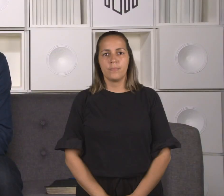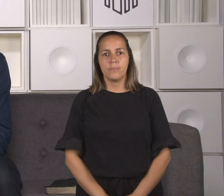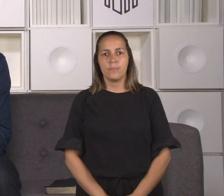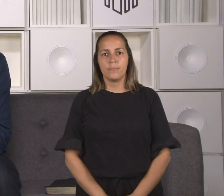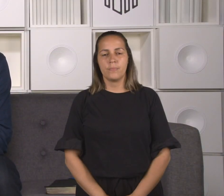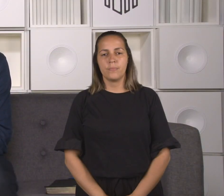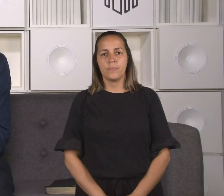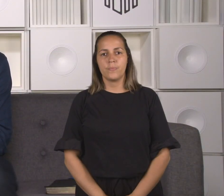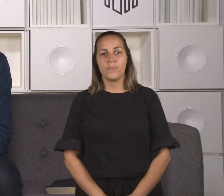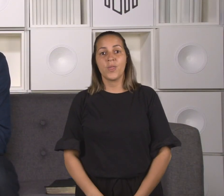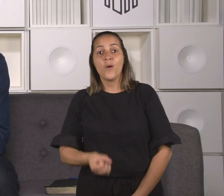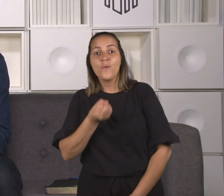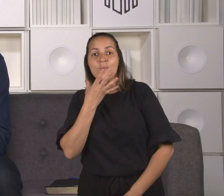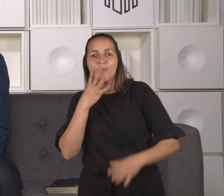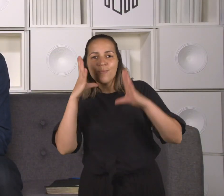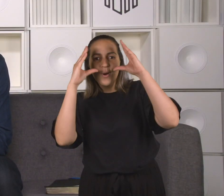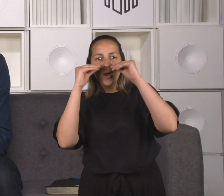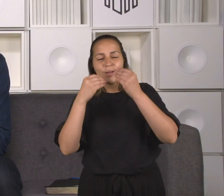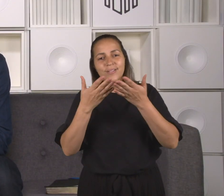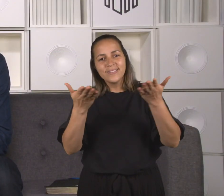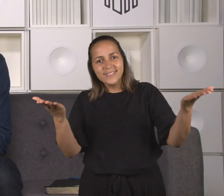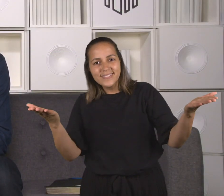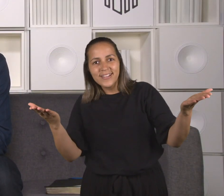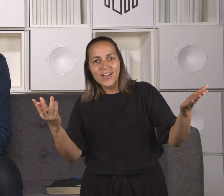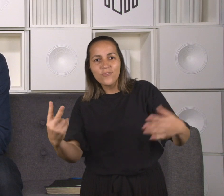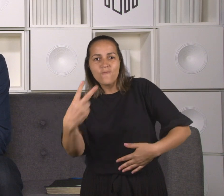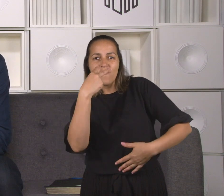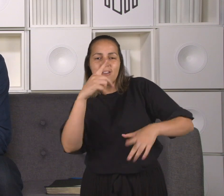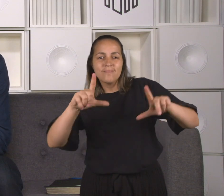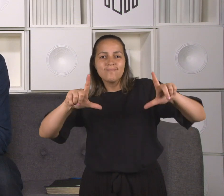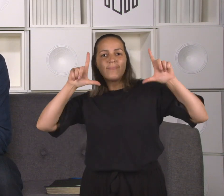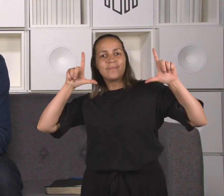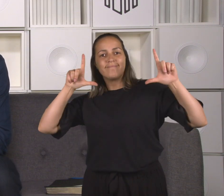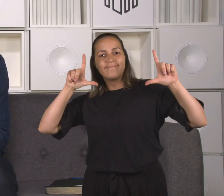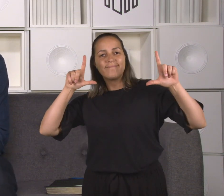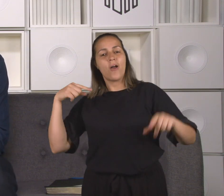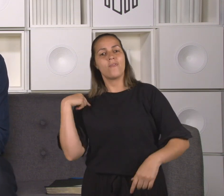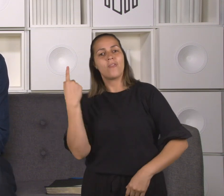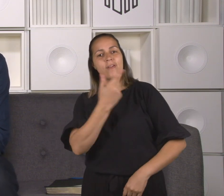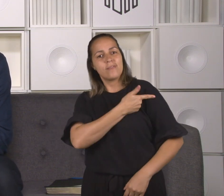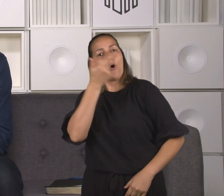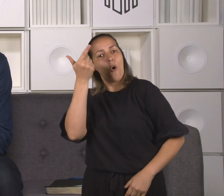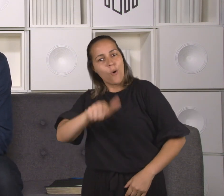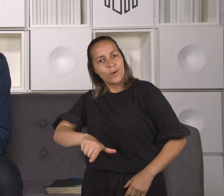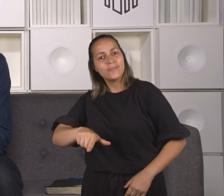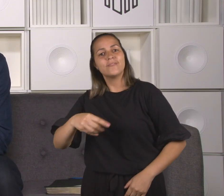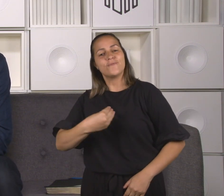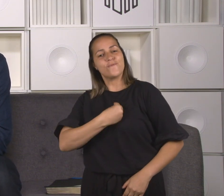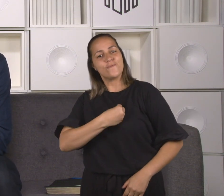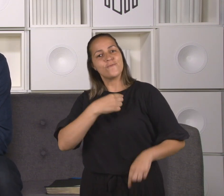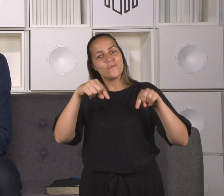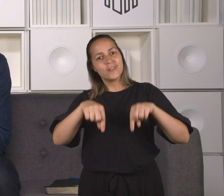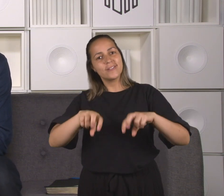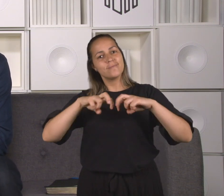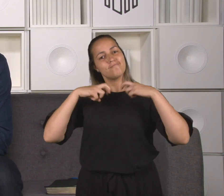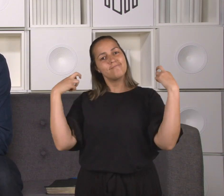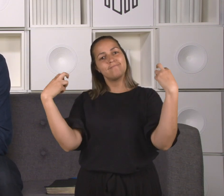Boa noite, casa! Estamos juntos mais uma vez na nossa roda de conversa,